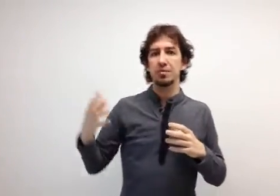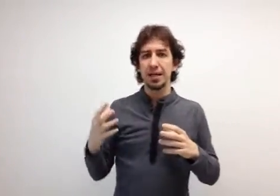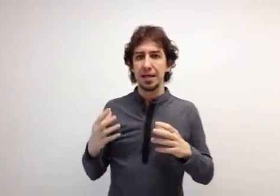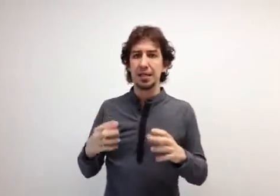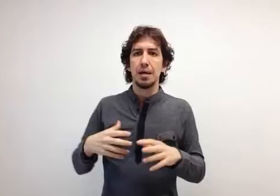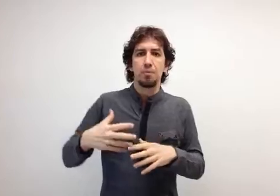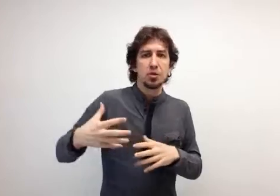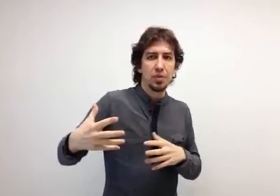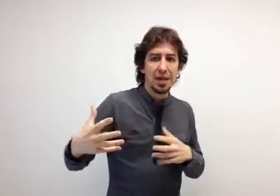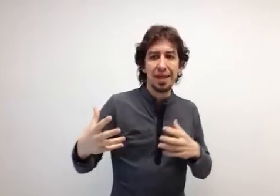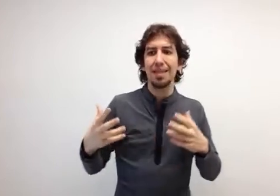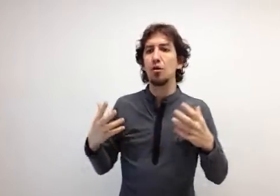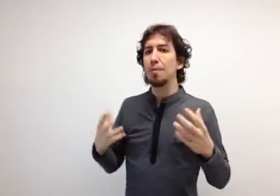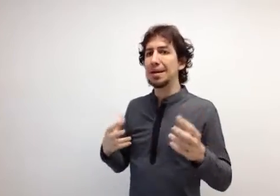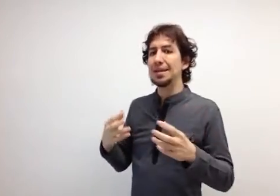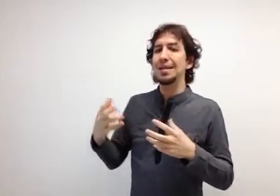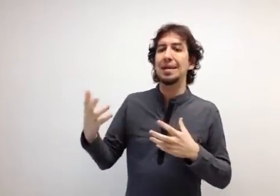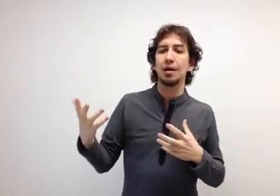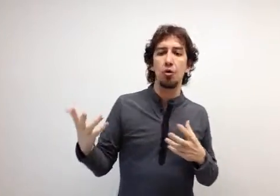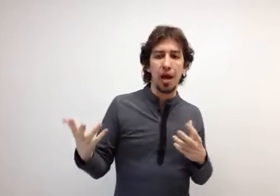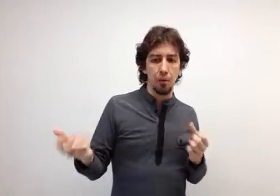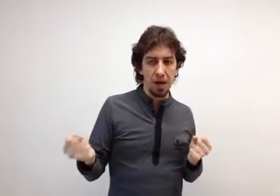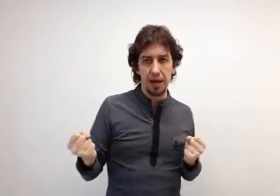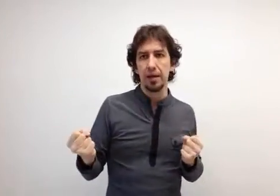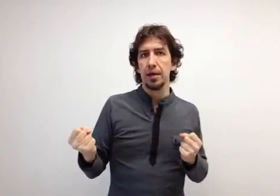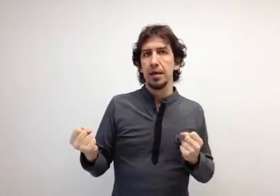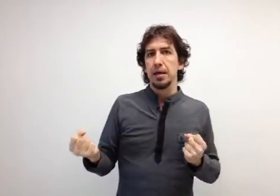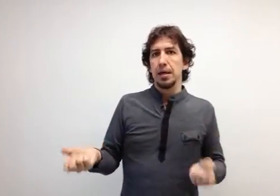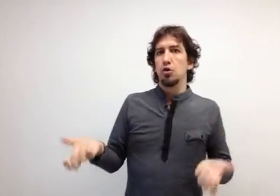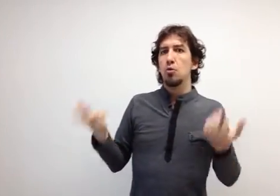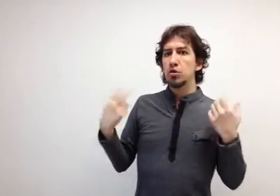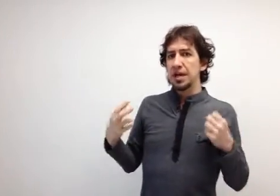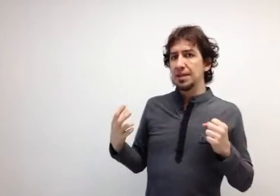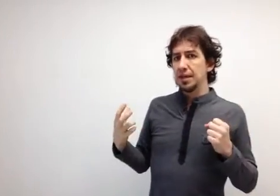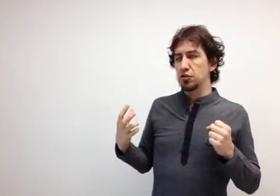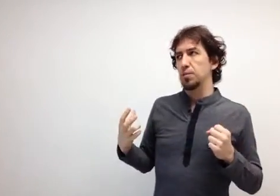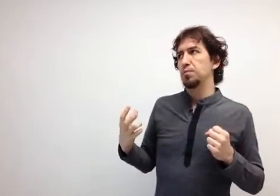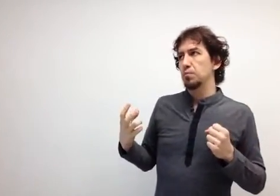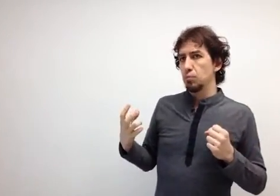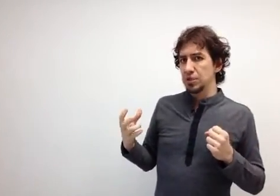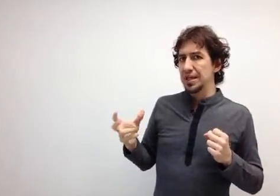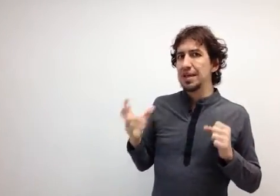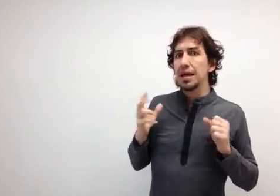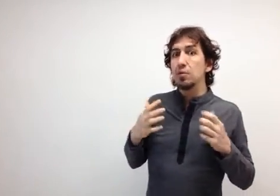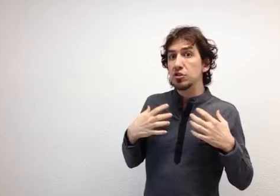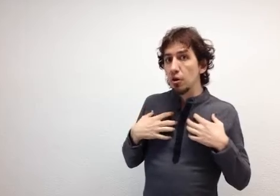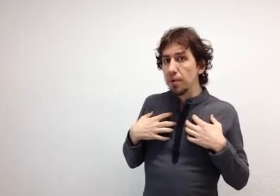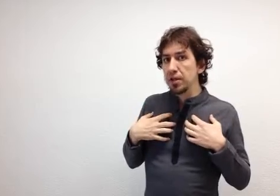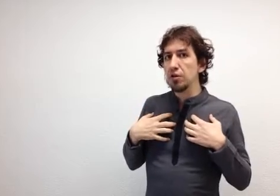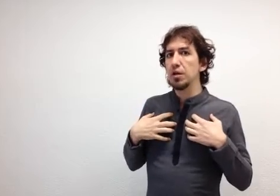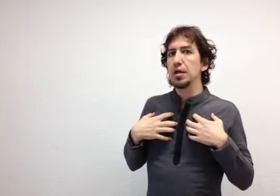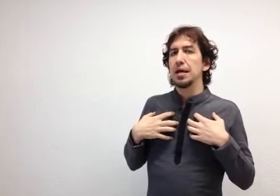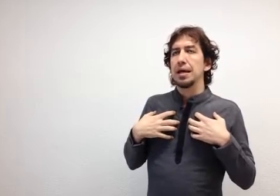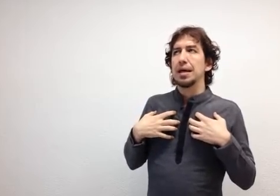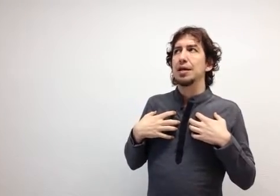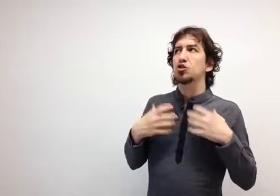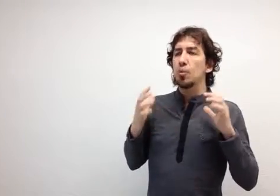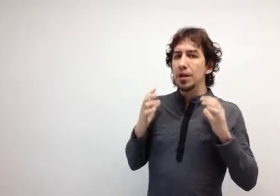marcas. Es una idea de compartir y de colaborar. ¿Cómo se hace eso? Pues se hace, en nuestra opinión, sobre